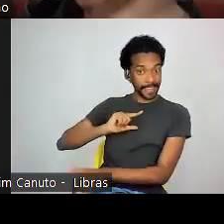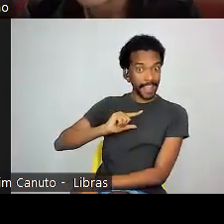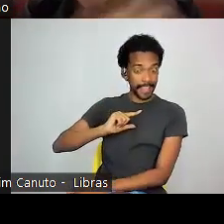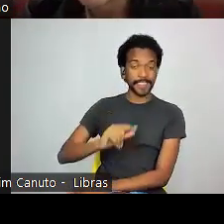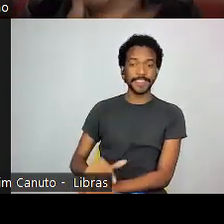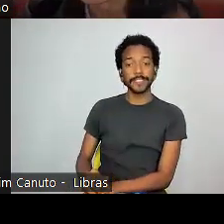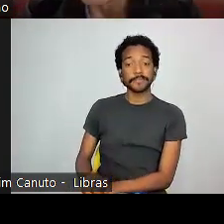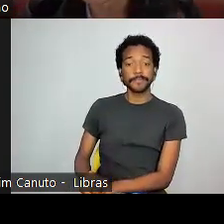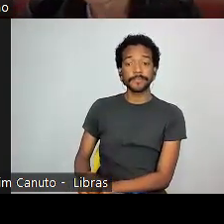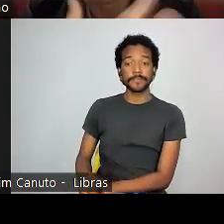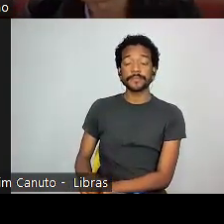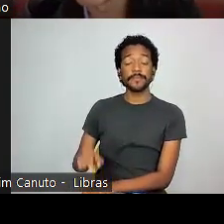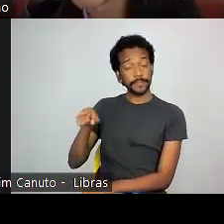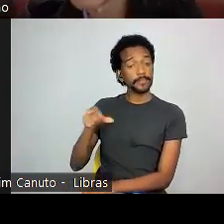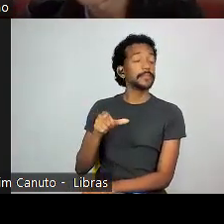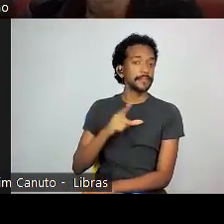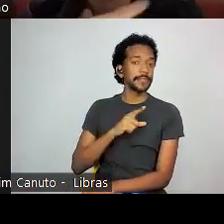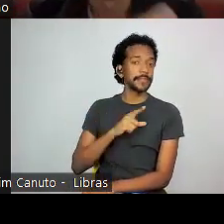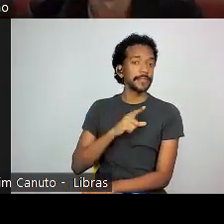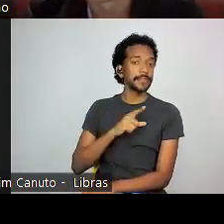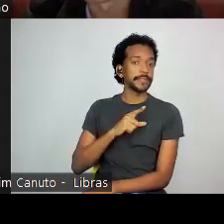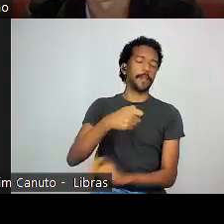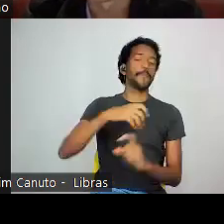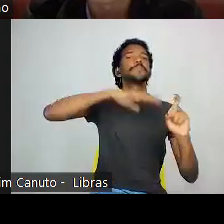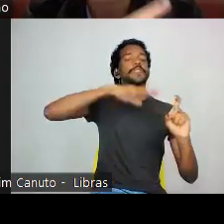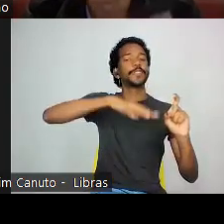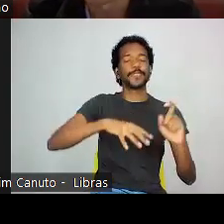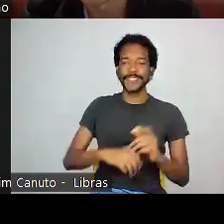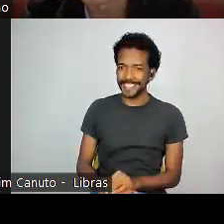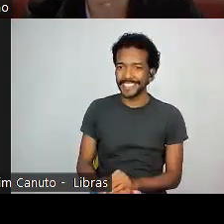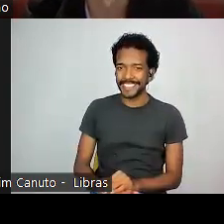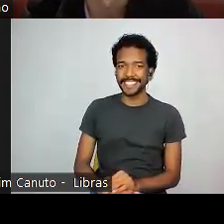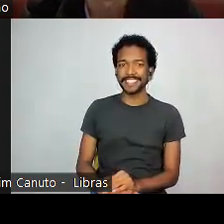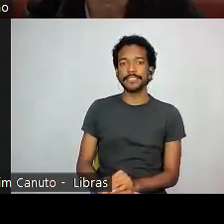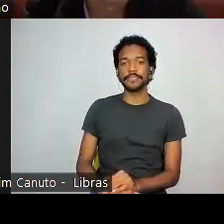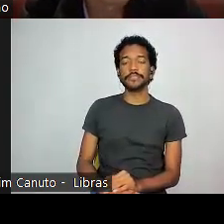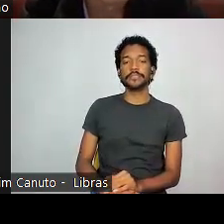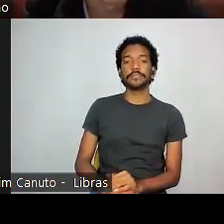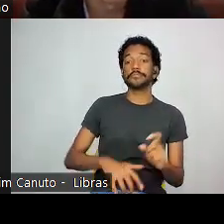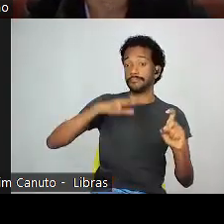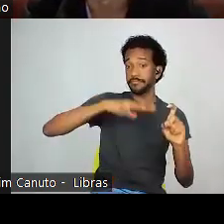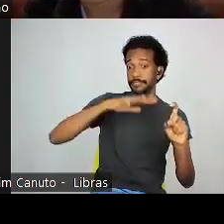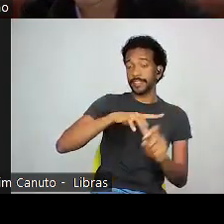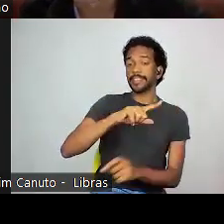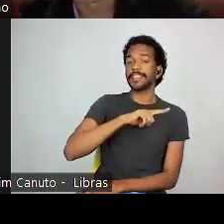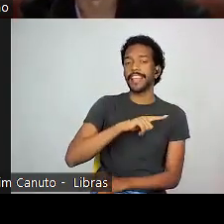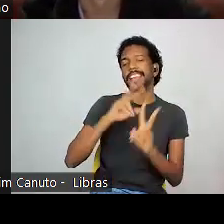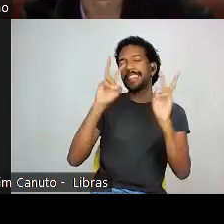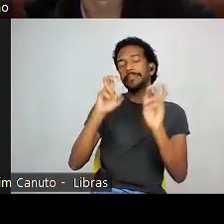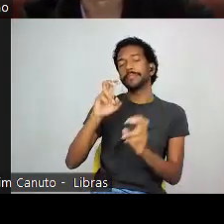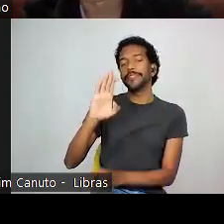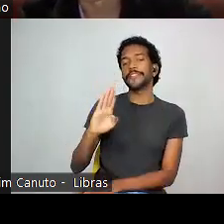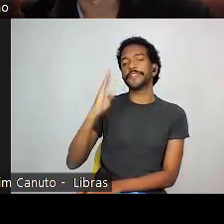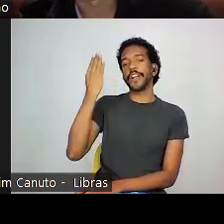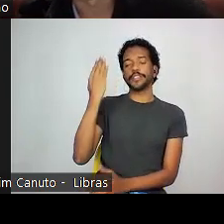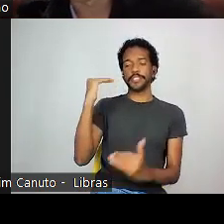isso é muito discutido como um mito, como há essa uma falsa simetria entre